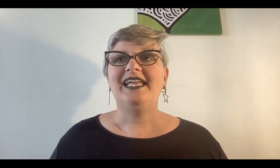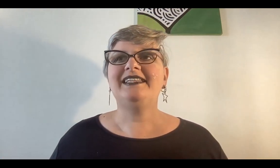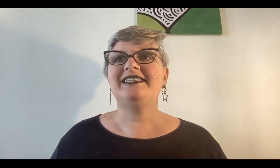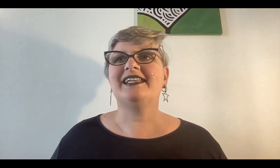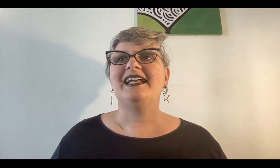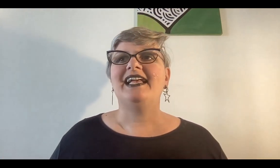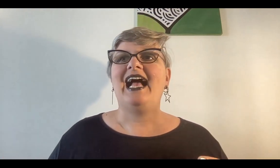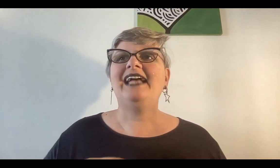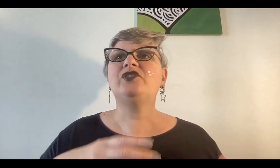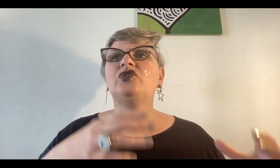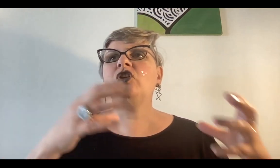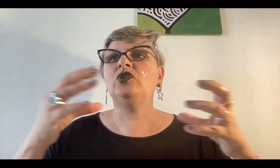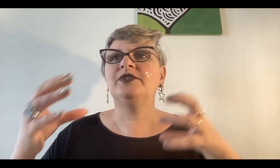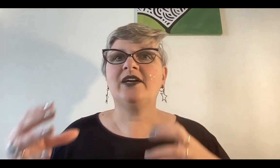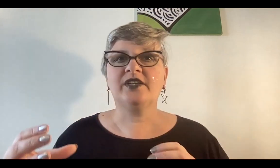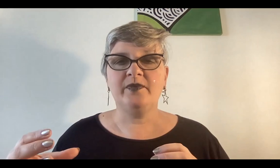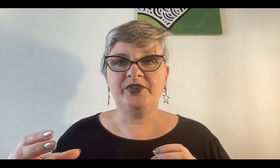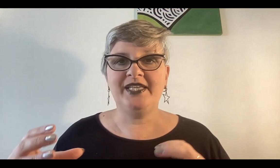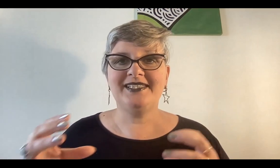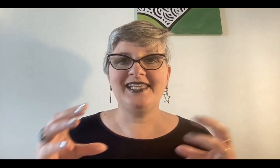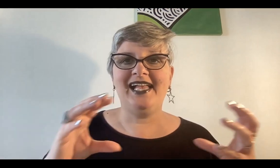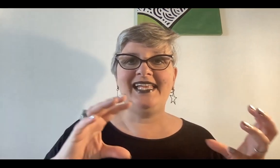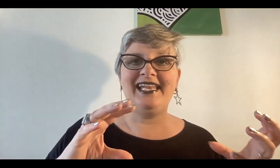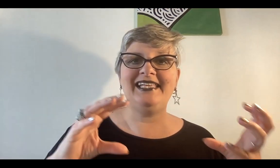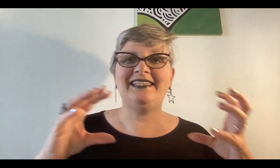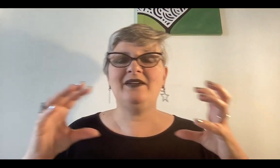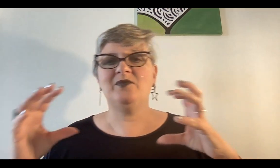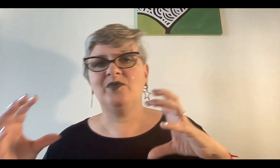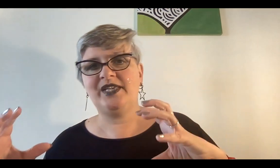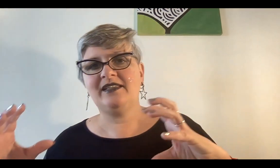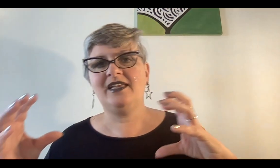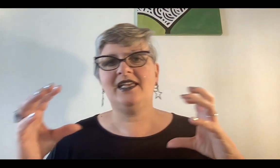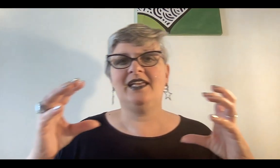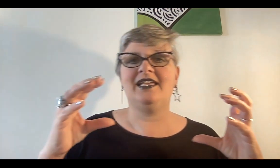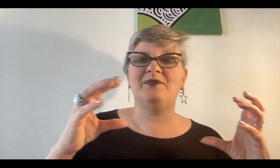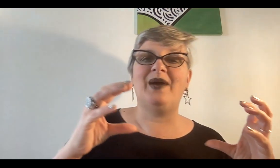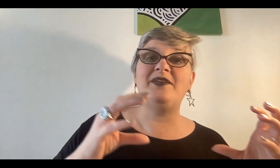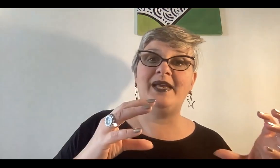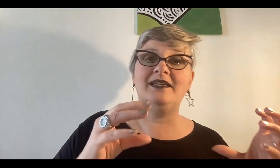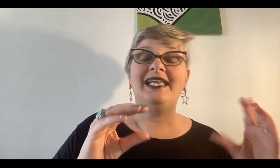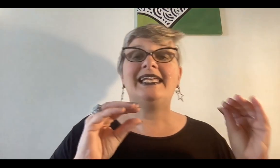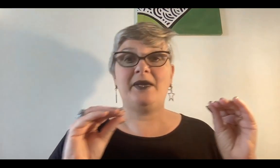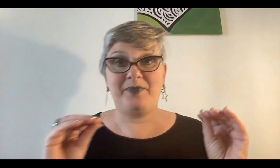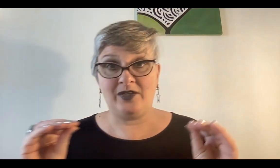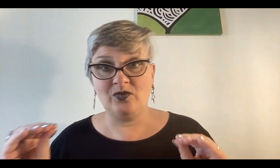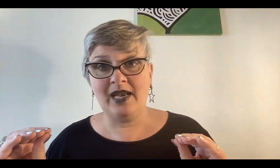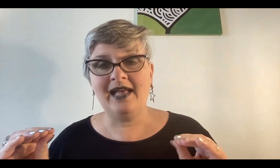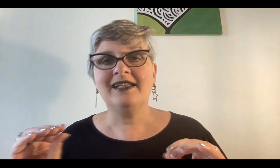Es decir, hay toda una correspondencia en este vaivén, que es pendular,